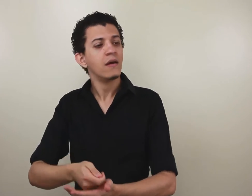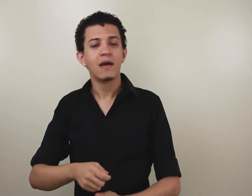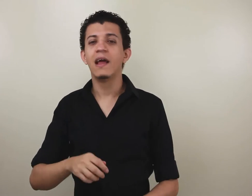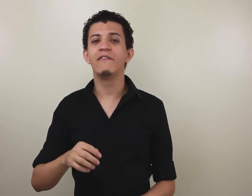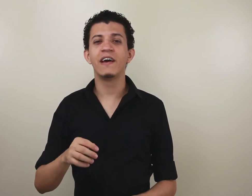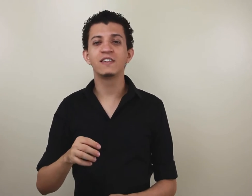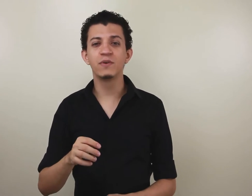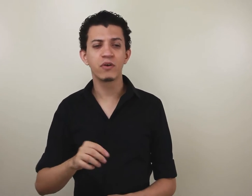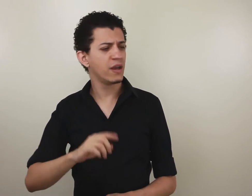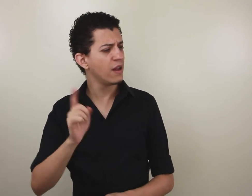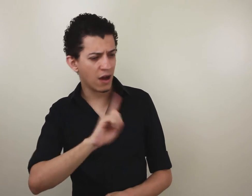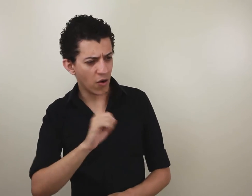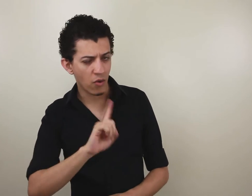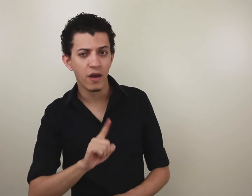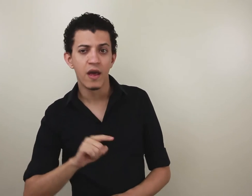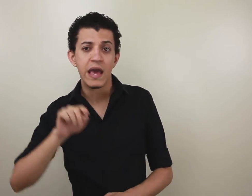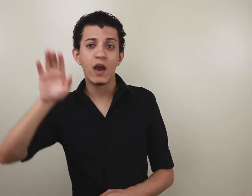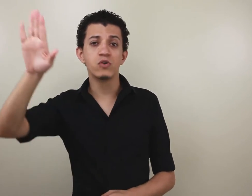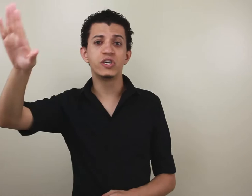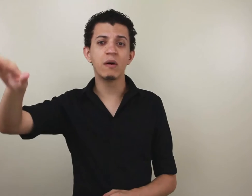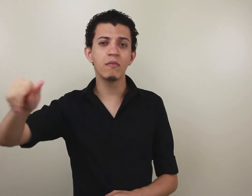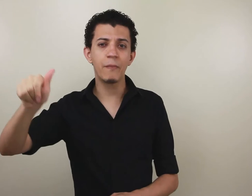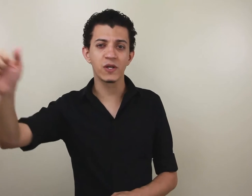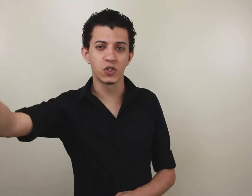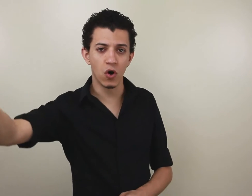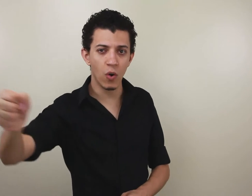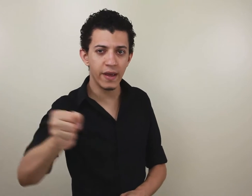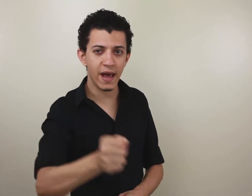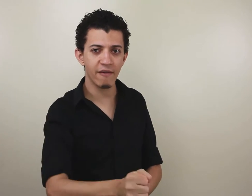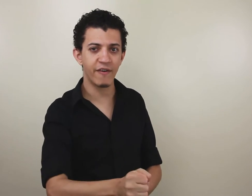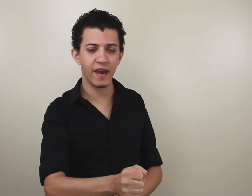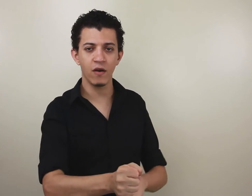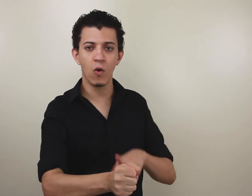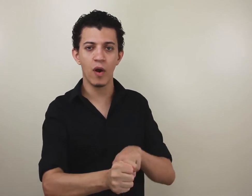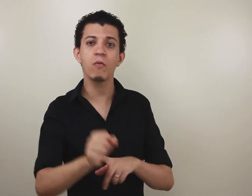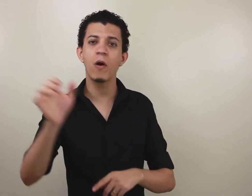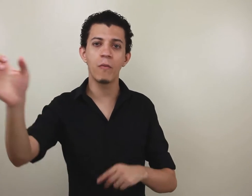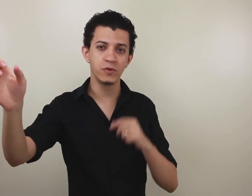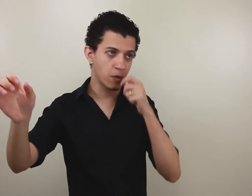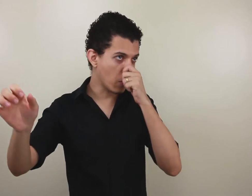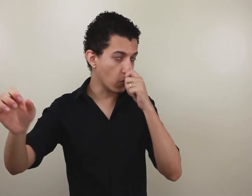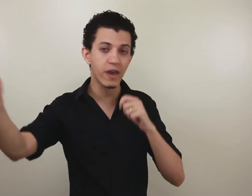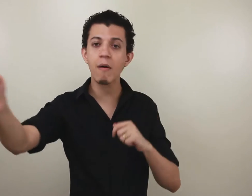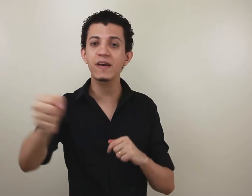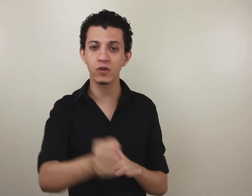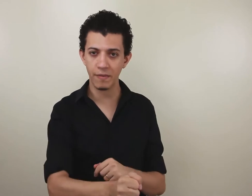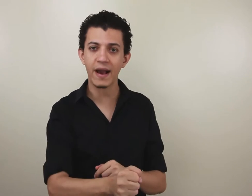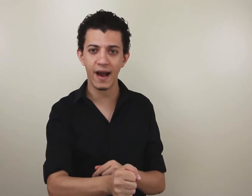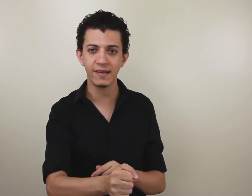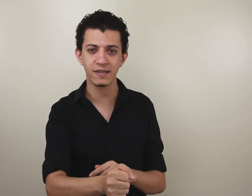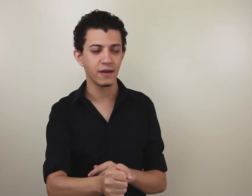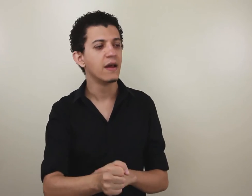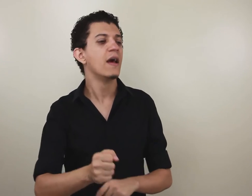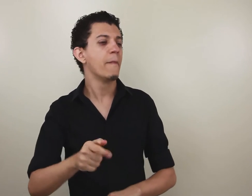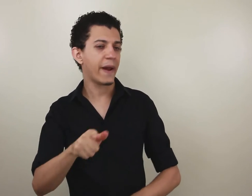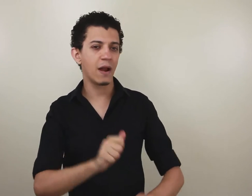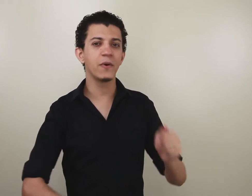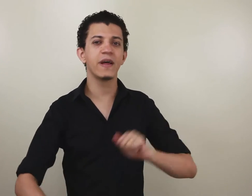Ele respondeu o quê? Não, eu chamo uma pessoa e ela vem, ou eu coloquei uma pessoa na minha casa para ela poder